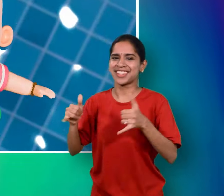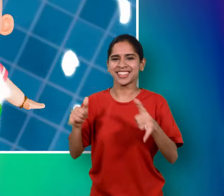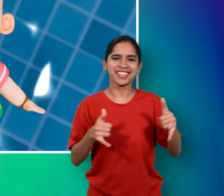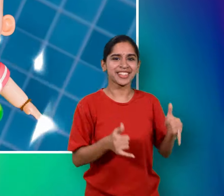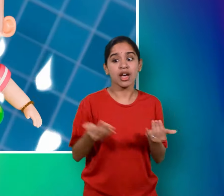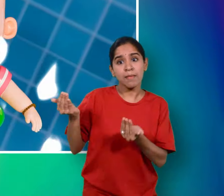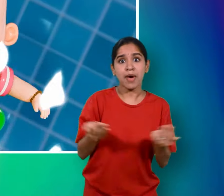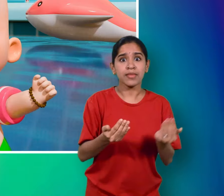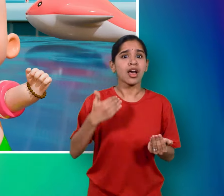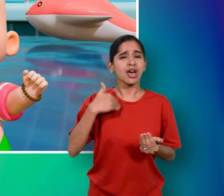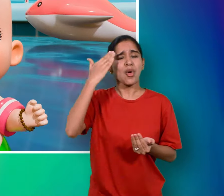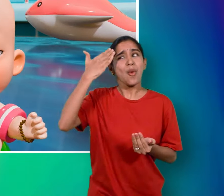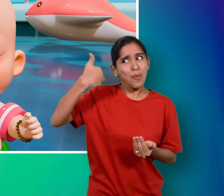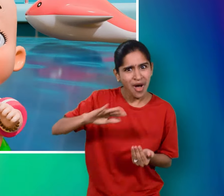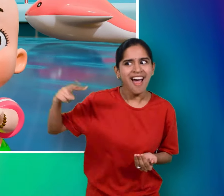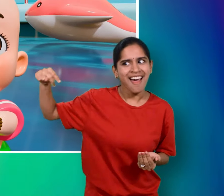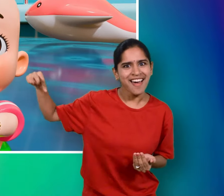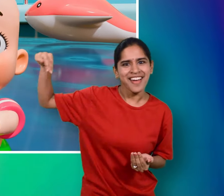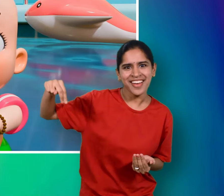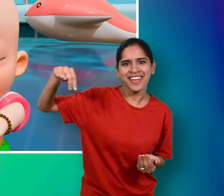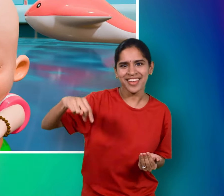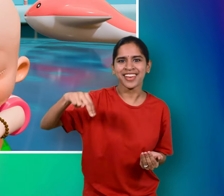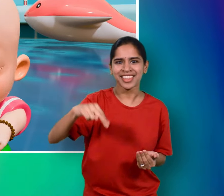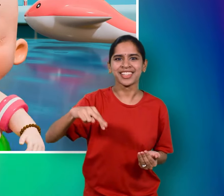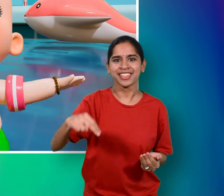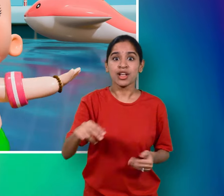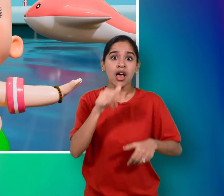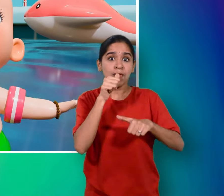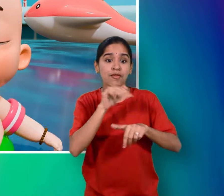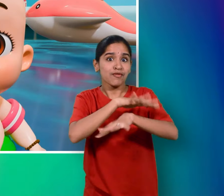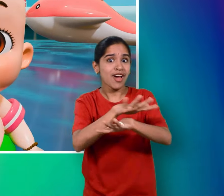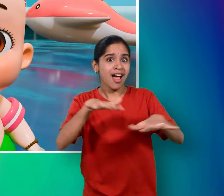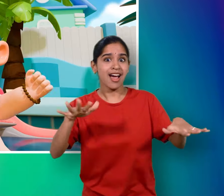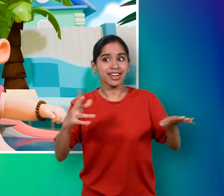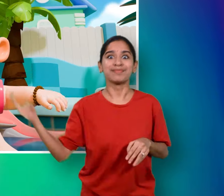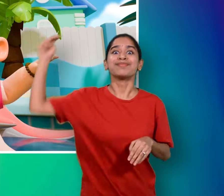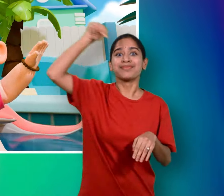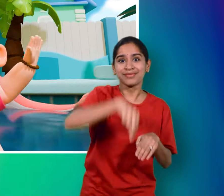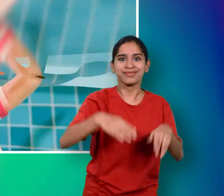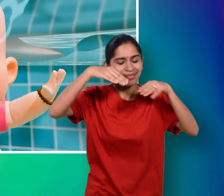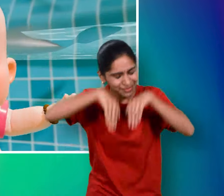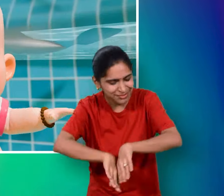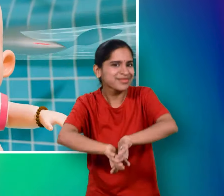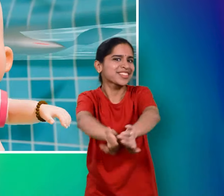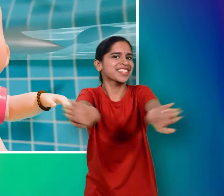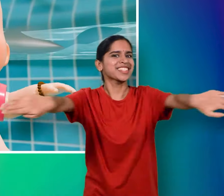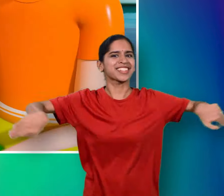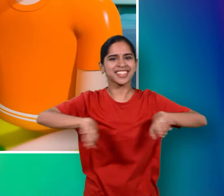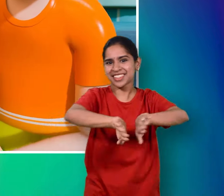बेबी मेरा आएगा पानी में फिर पानी में फिर जाएगा